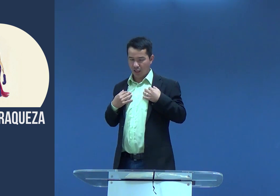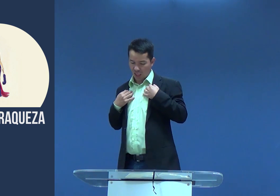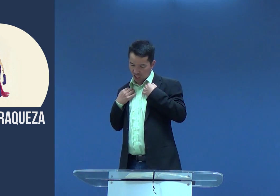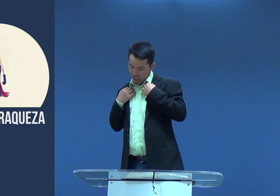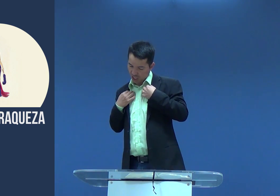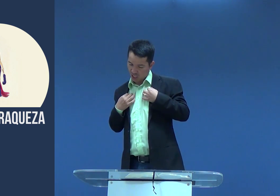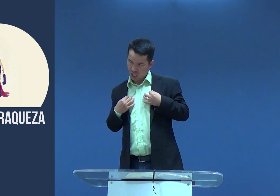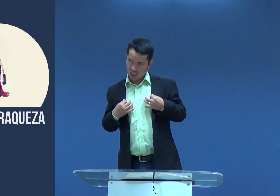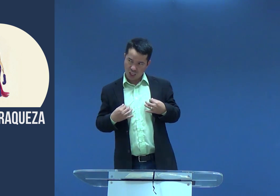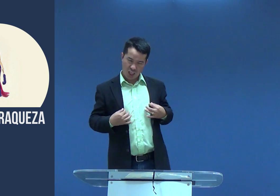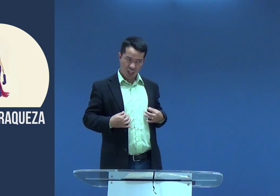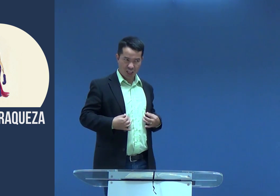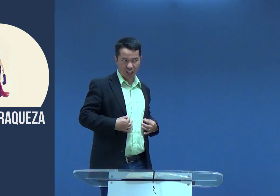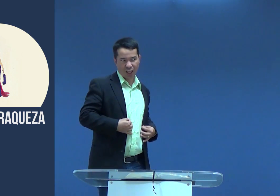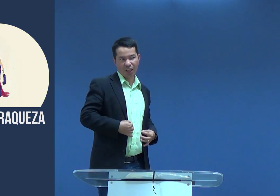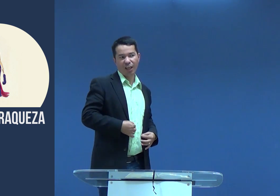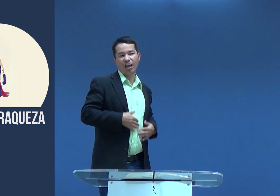a Dalila se arrumava,